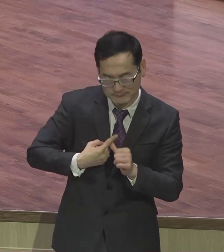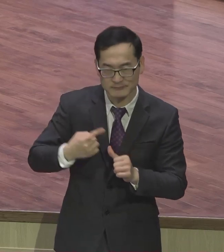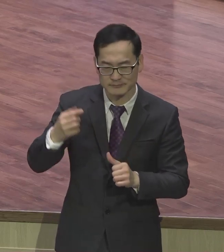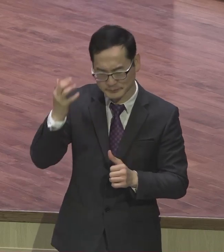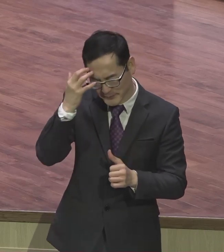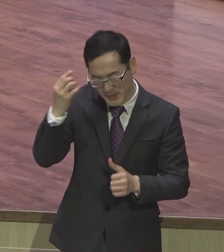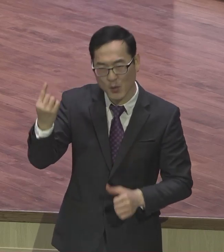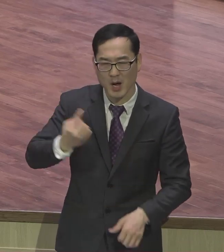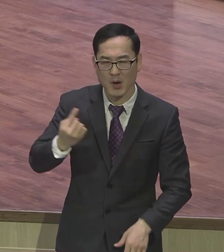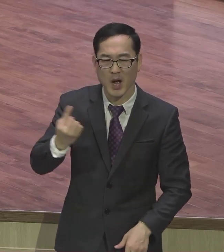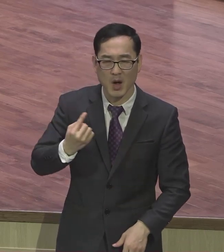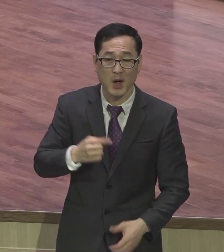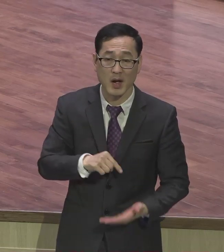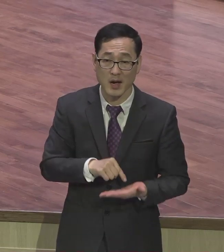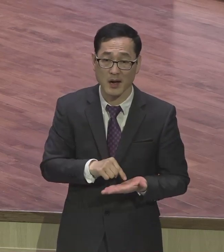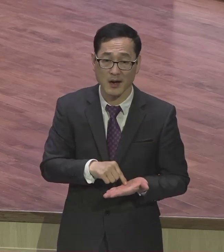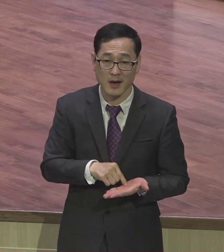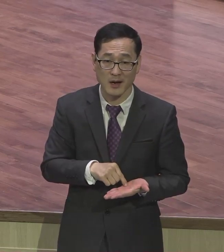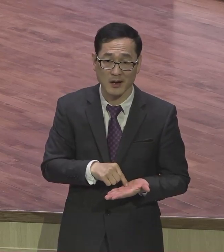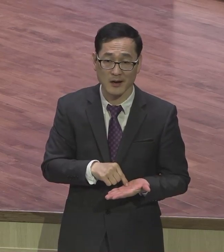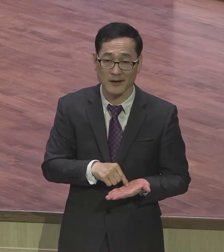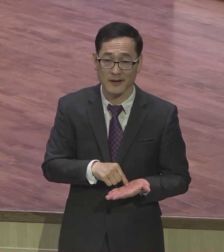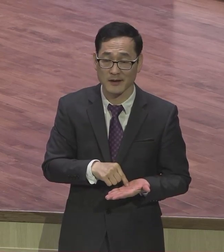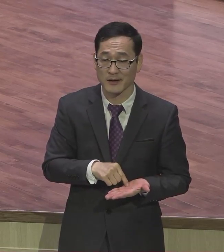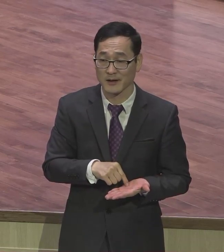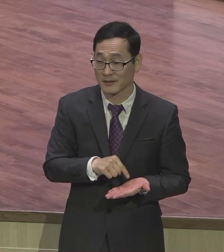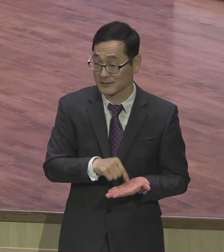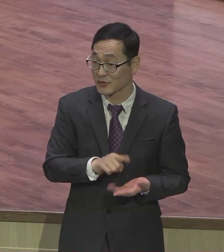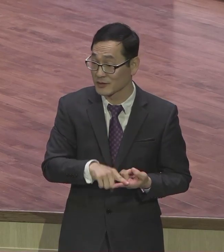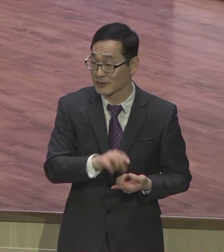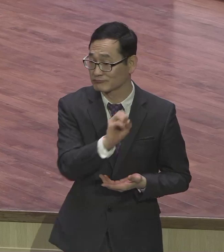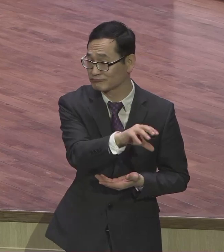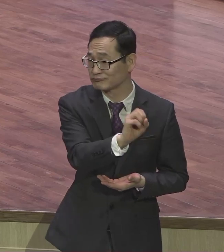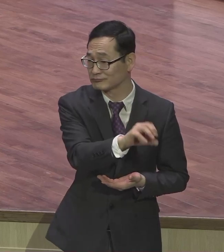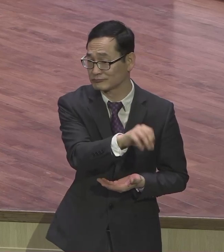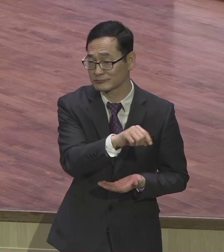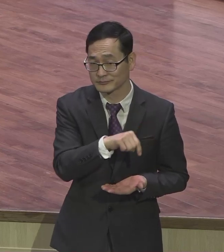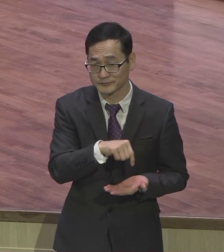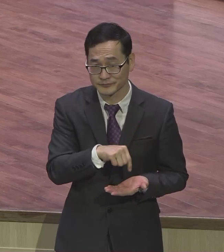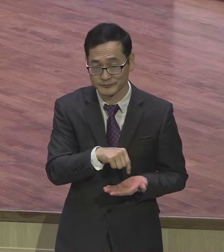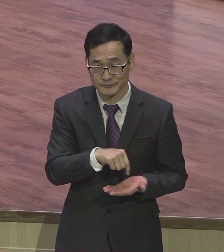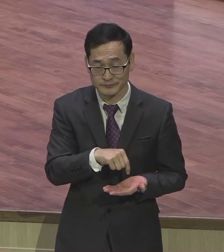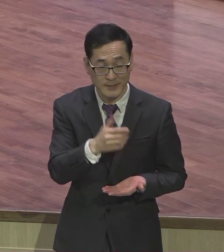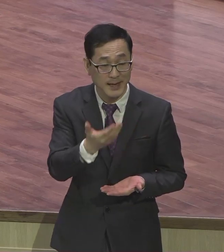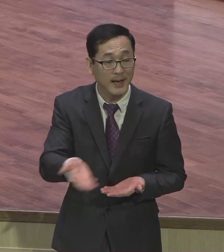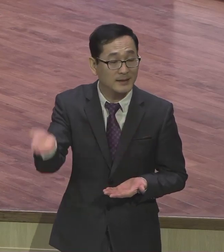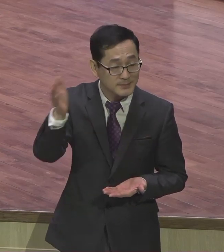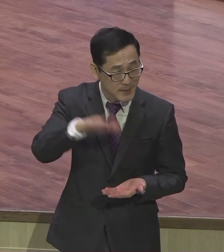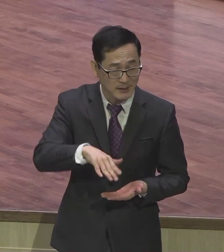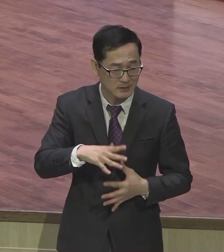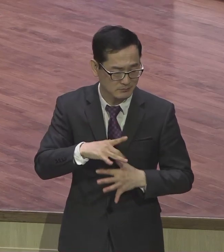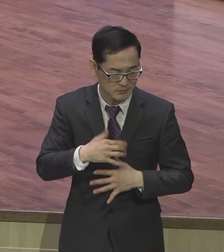그걸 바람이 말하고 있어요 그러나 전혀 염려하지 마라